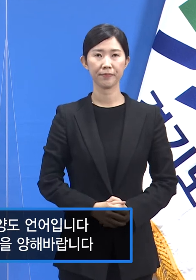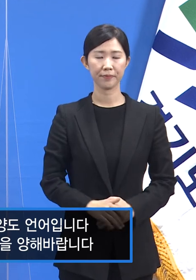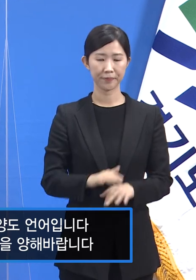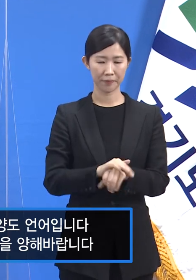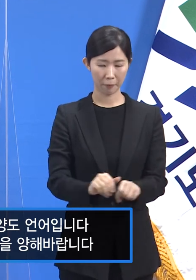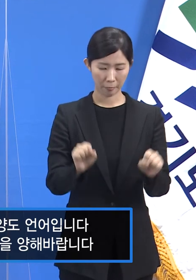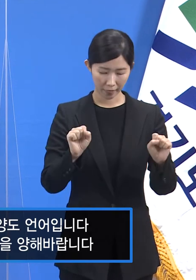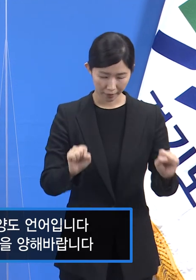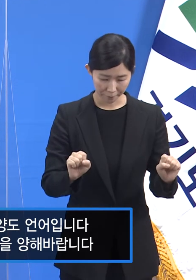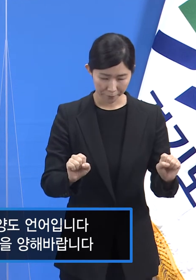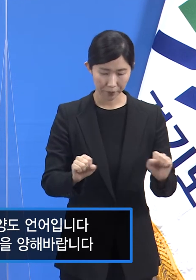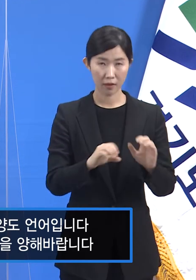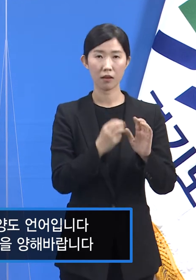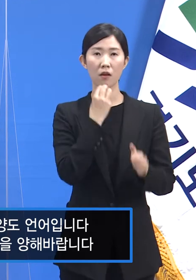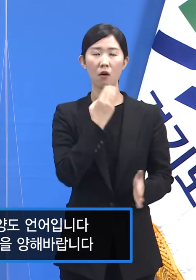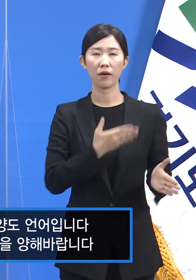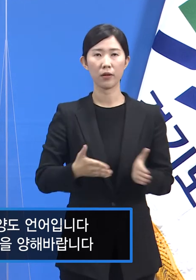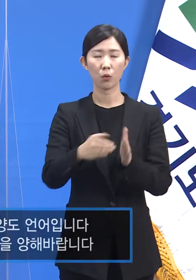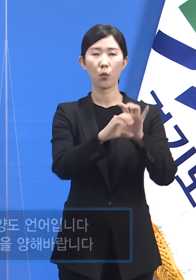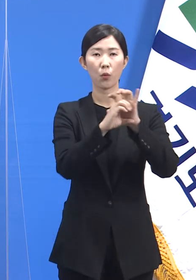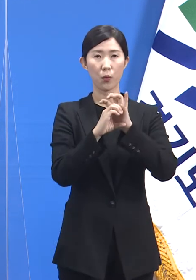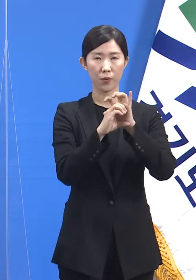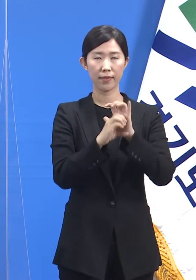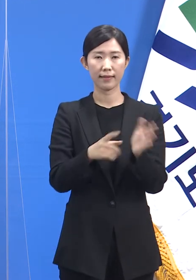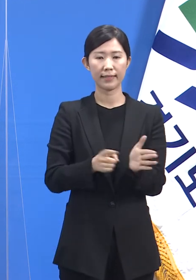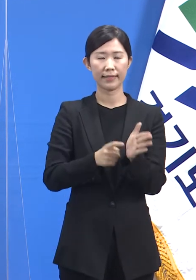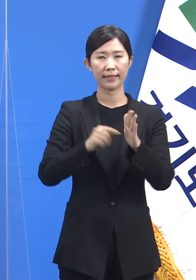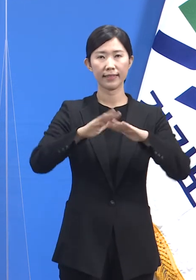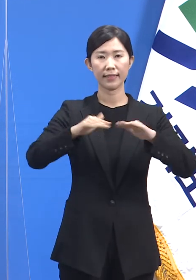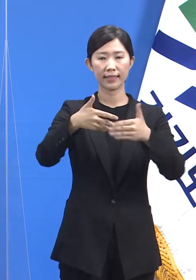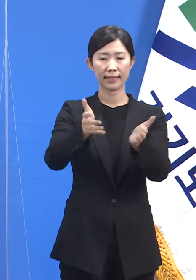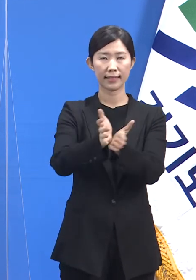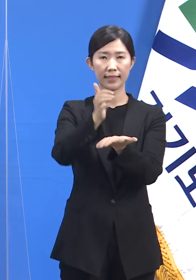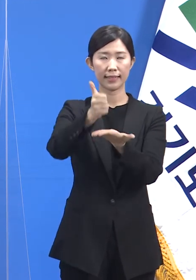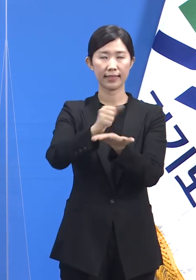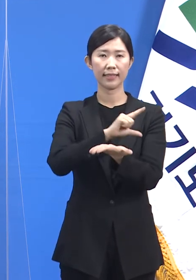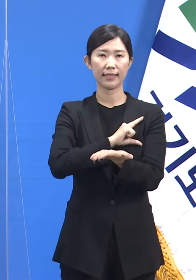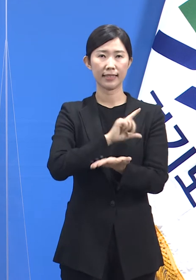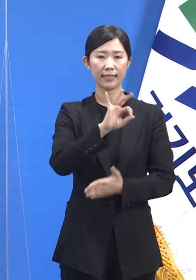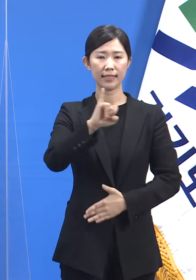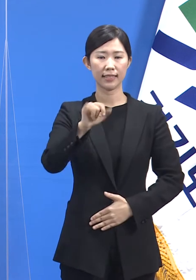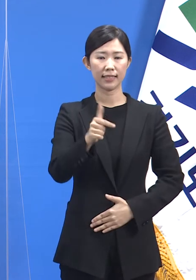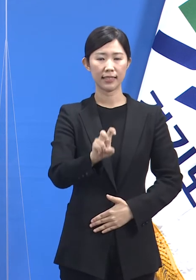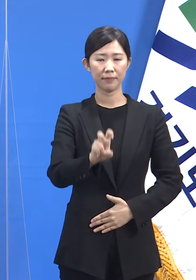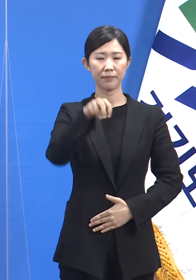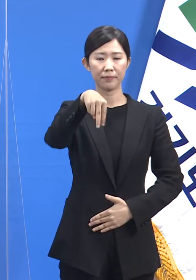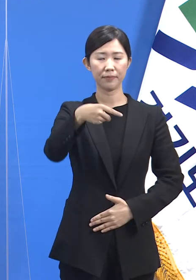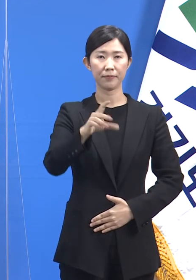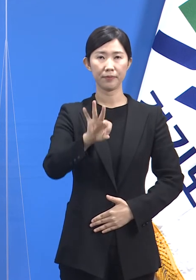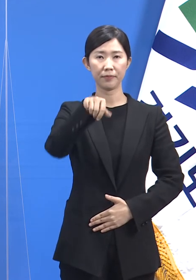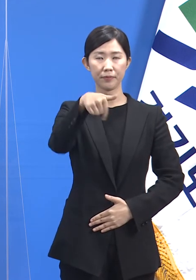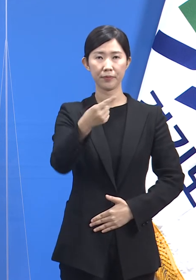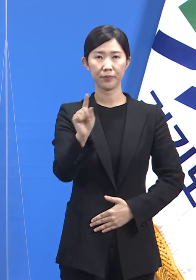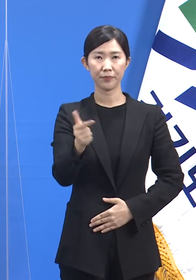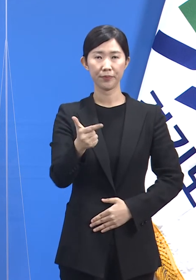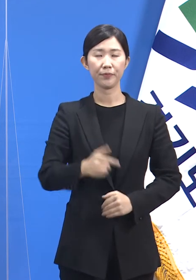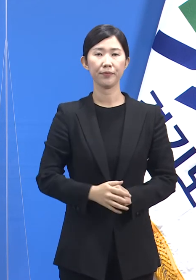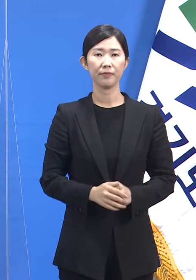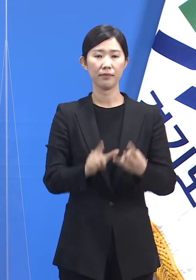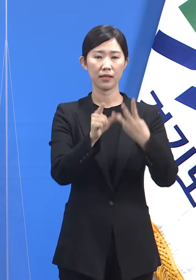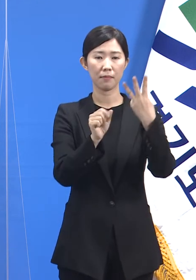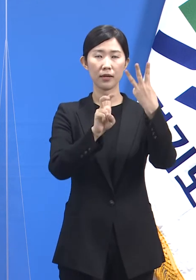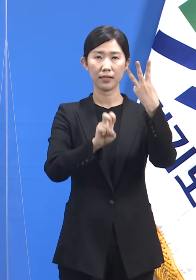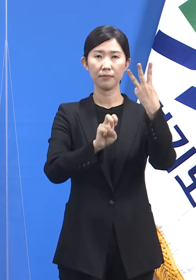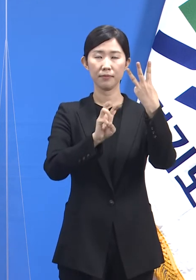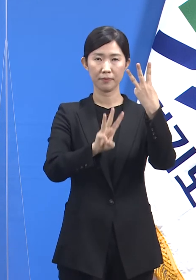안녕하십니까. 경기도 코로나19 긴급대응단의 임승관입니다. 3월 23일 화요일 경기도 코로나19 대응